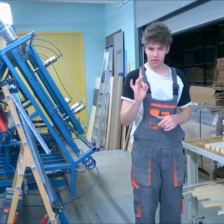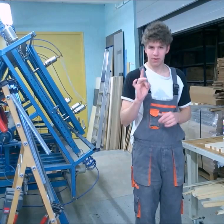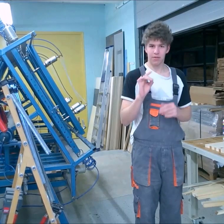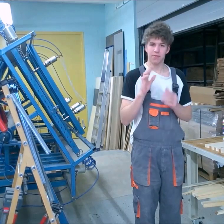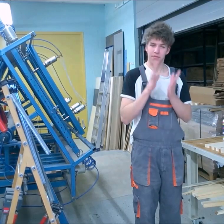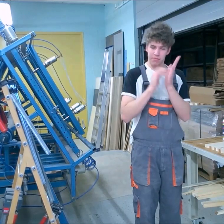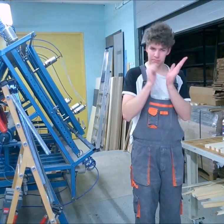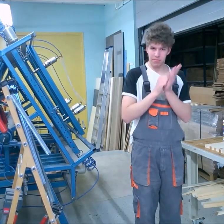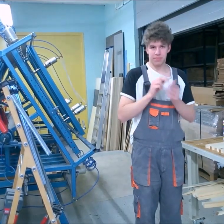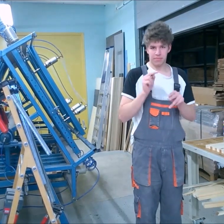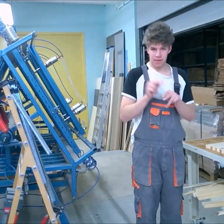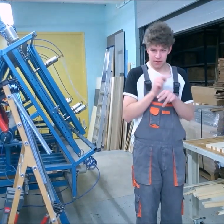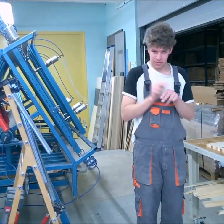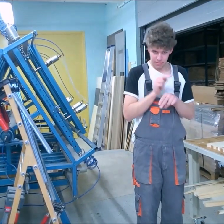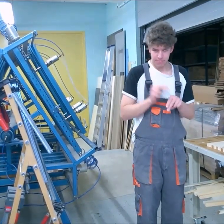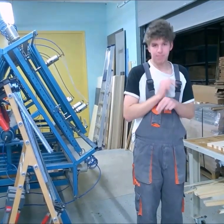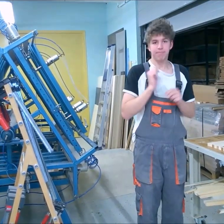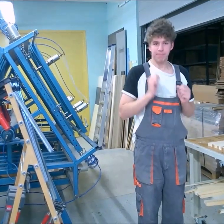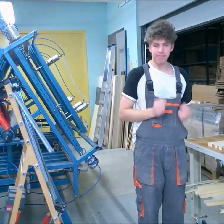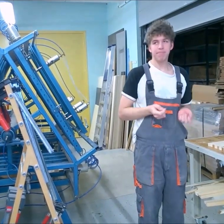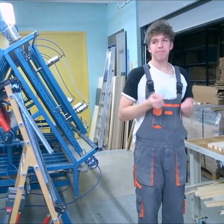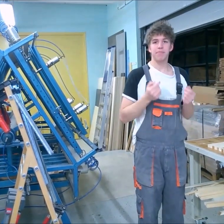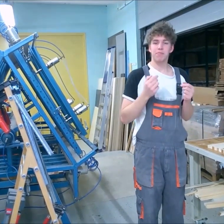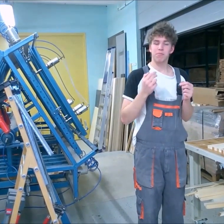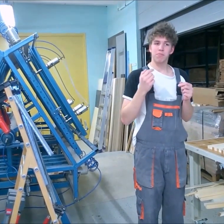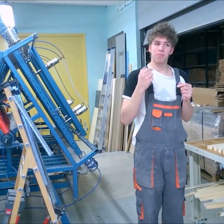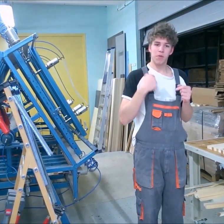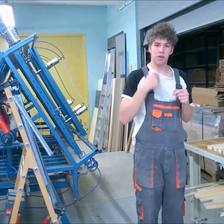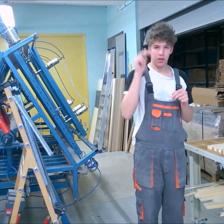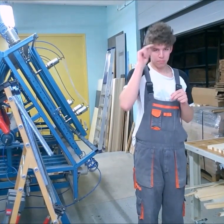Kui mõtled,